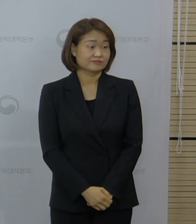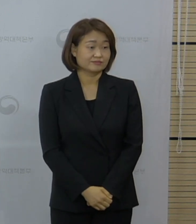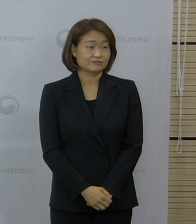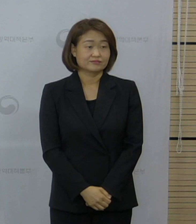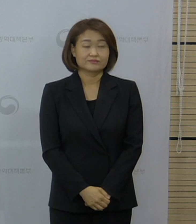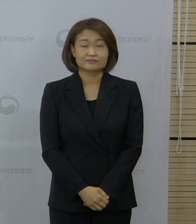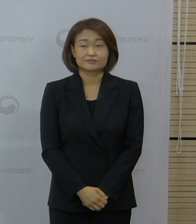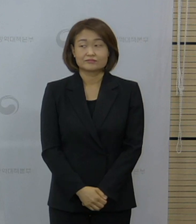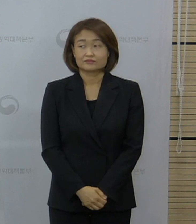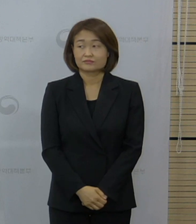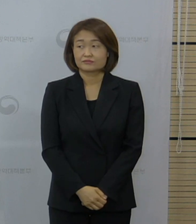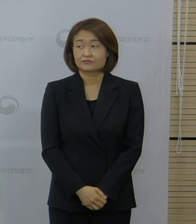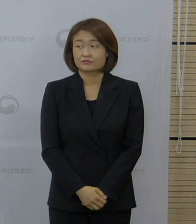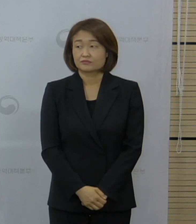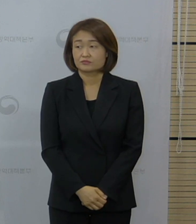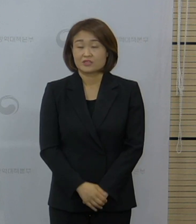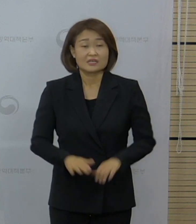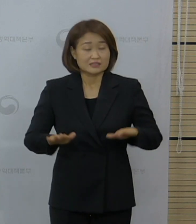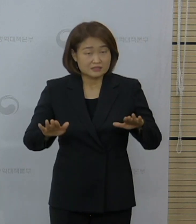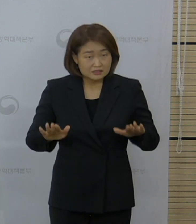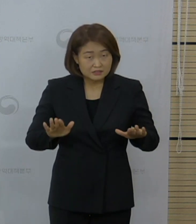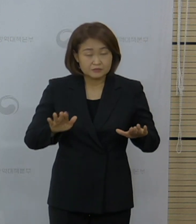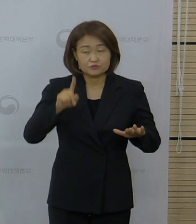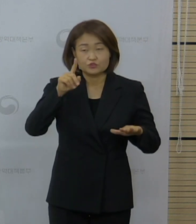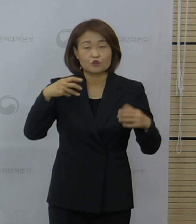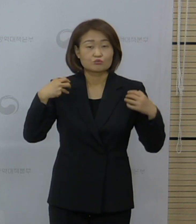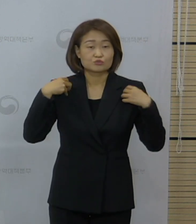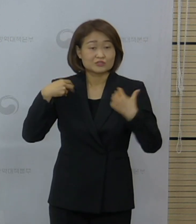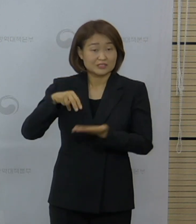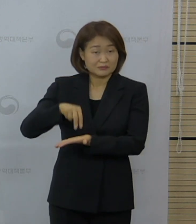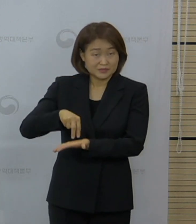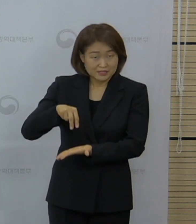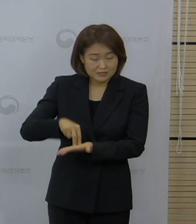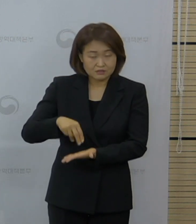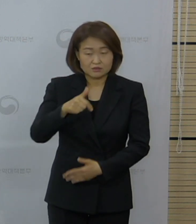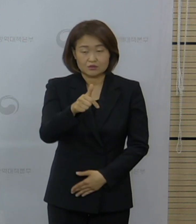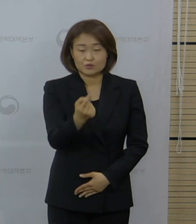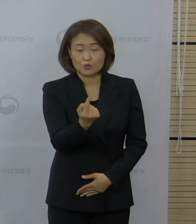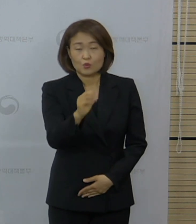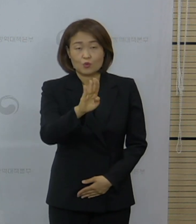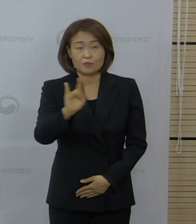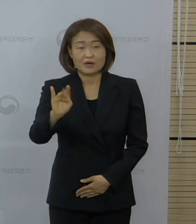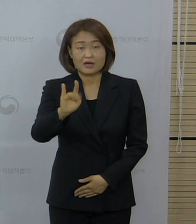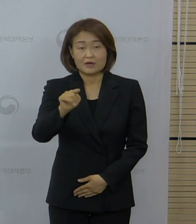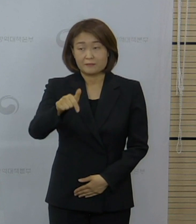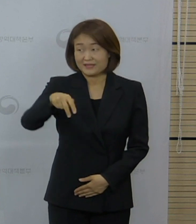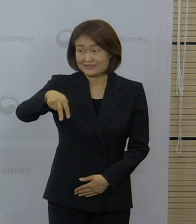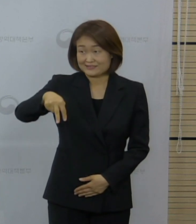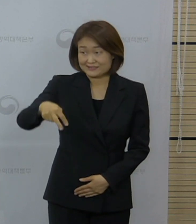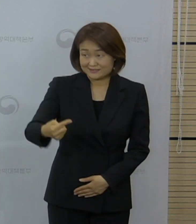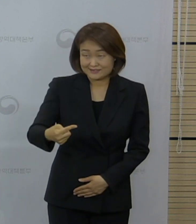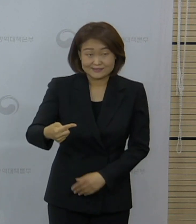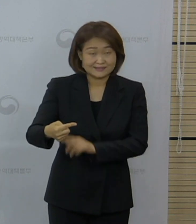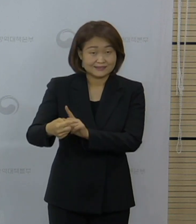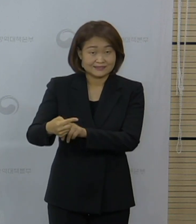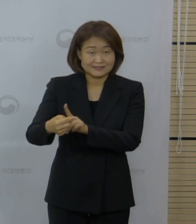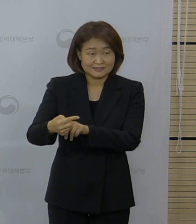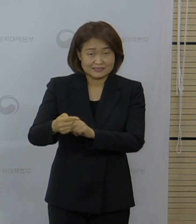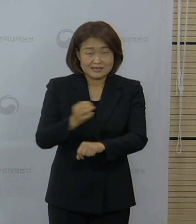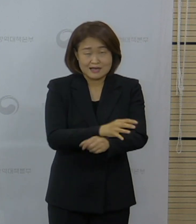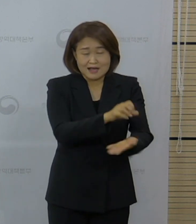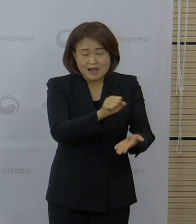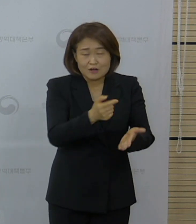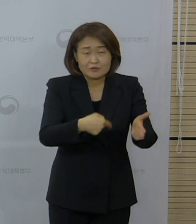범정부적으로 수급 노력을 하고 있는 노바백스 백신과 관련돼서 원부 자재는 구체적으로